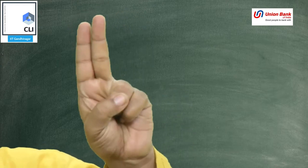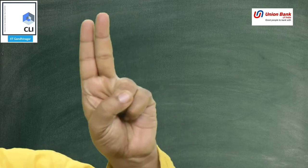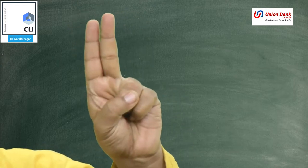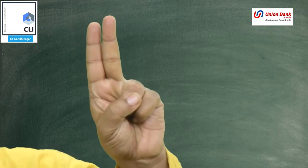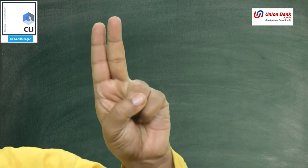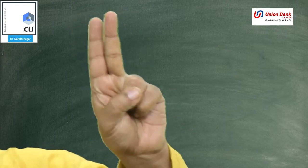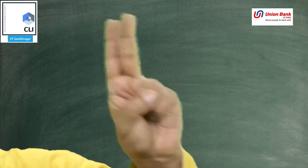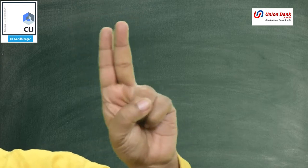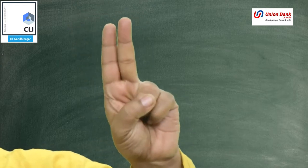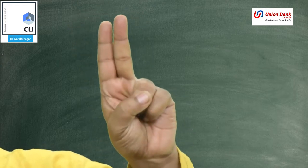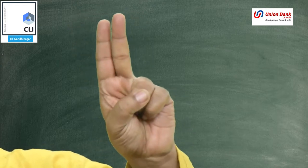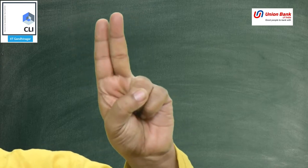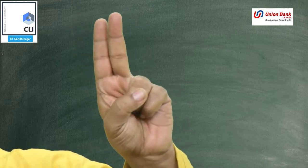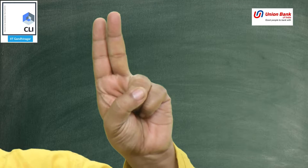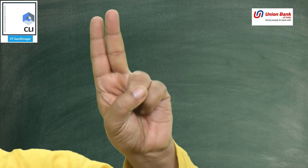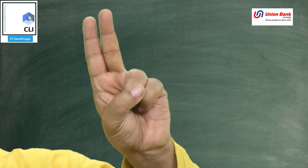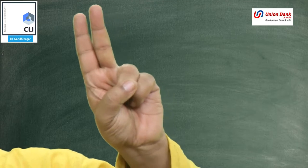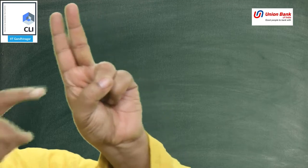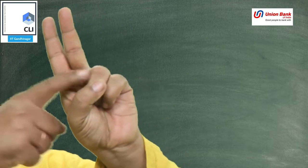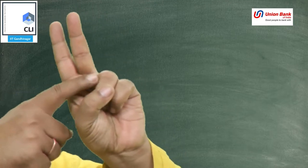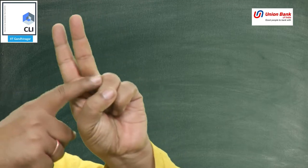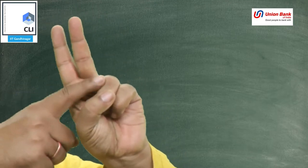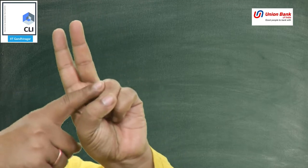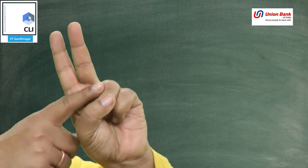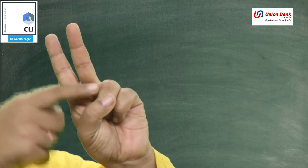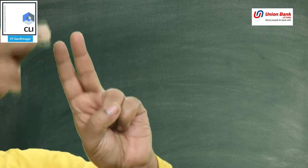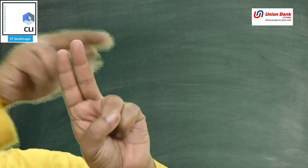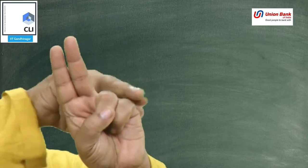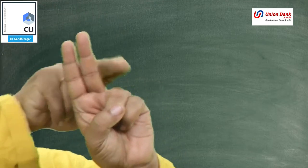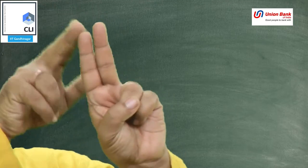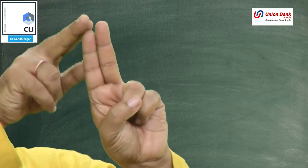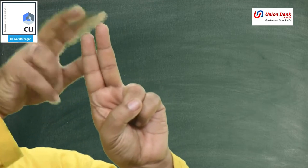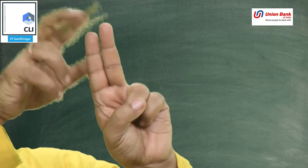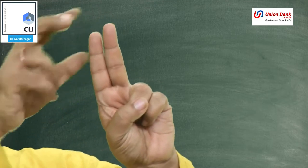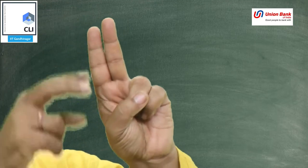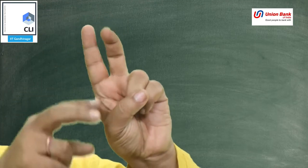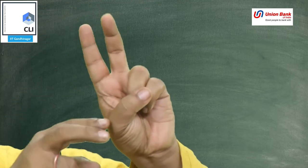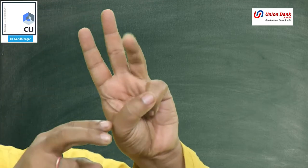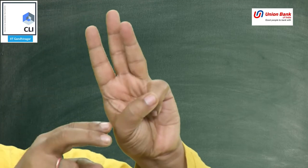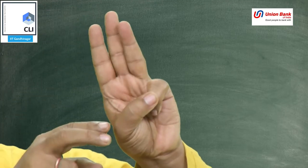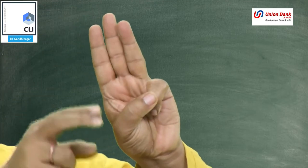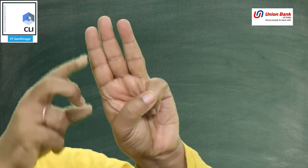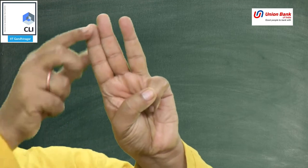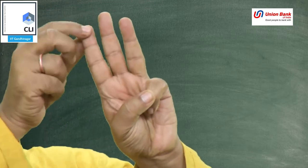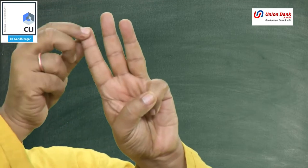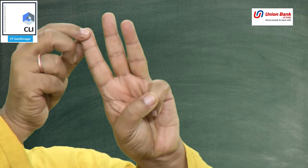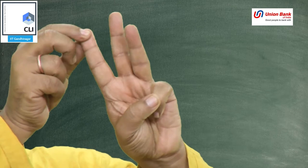चार तो तीन उंगलियों से कितना कर सकते हैं तीसरी उंगली बंध है तो इसके साथ चार हो गए और तीसरी उंगली अगर हमने उपर कर दी